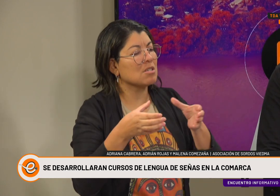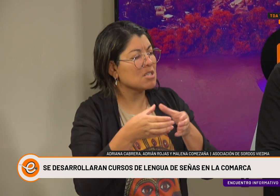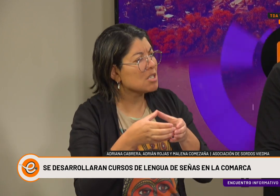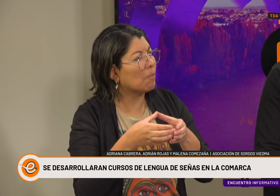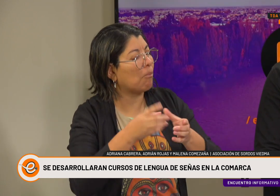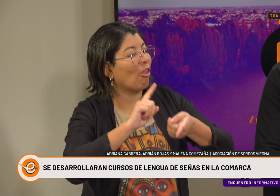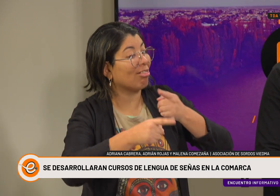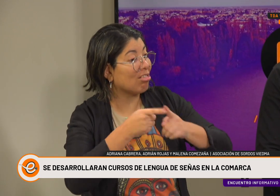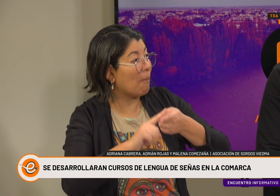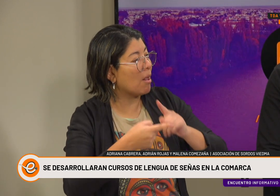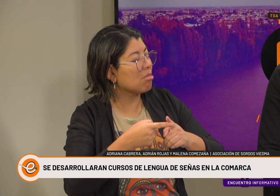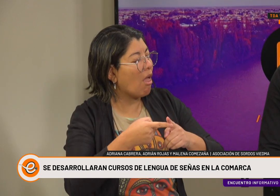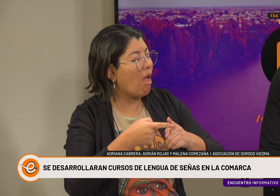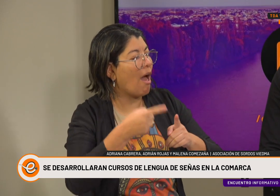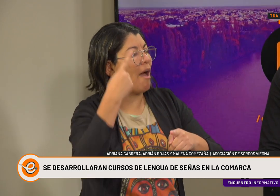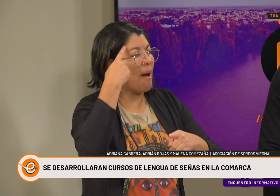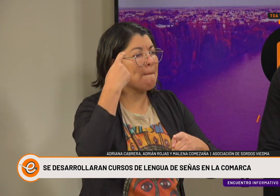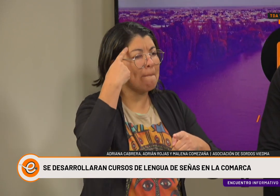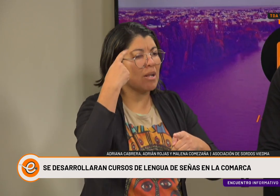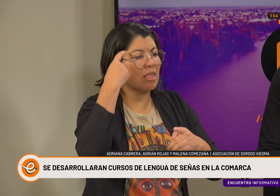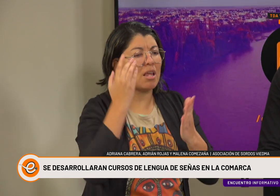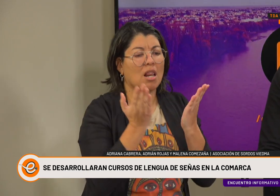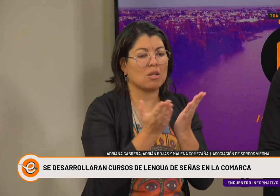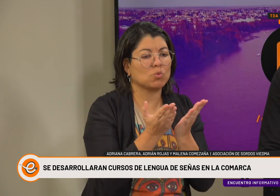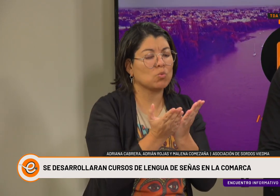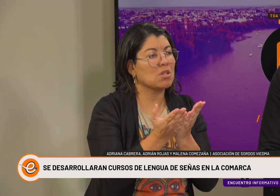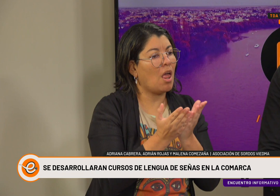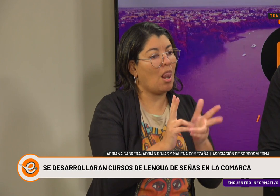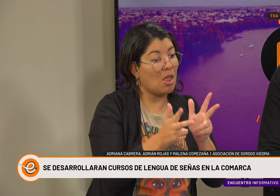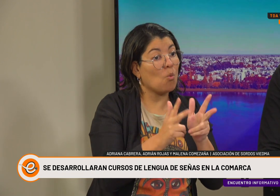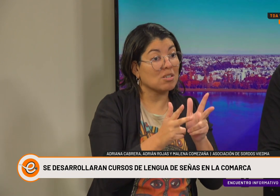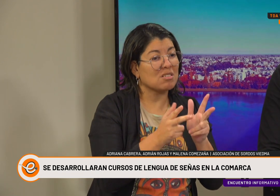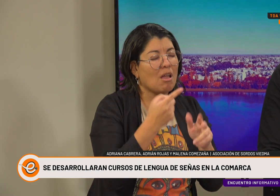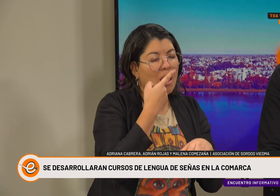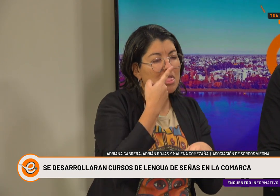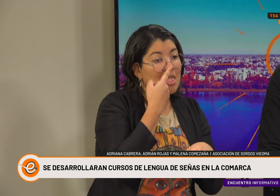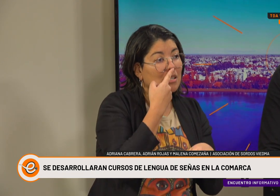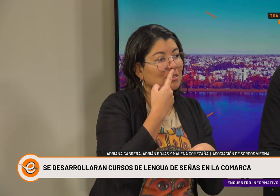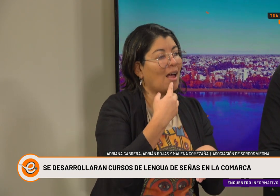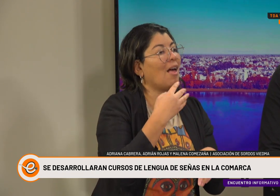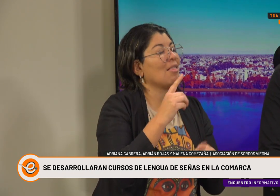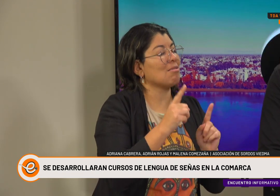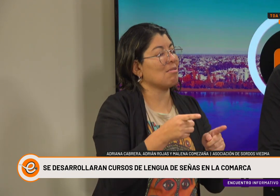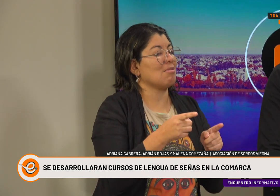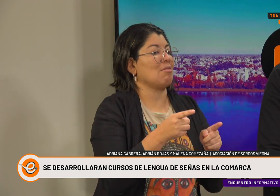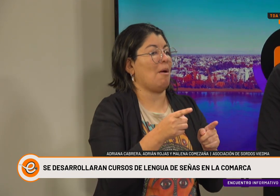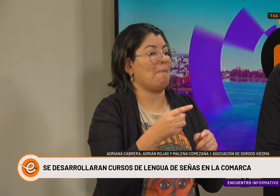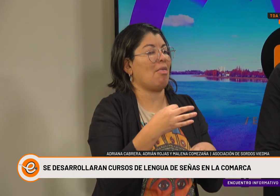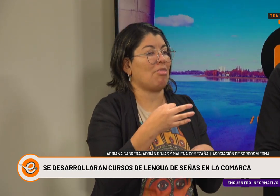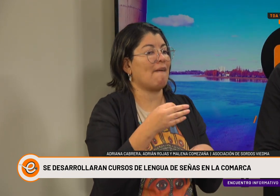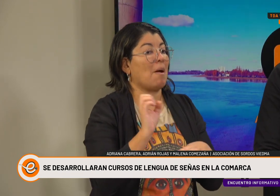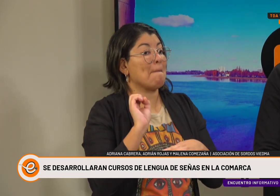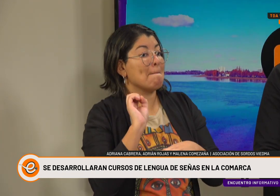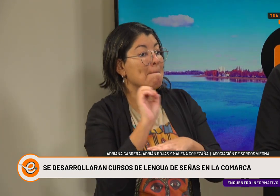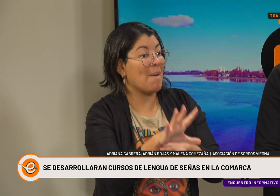También el equipo de intérpretes están estudiando, capacitándose. hay intérpretes